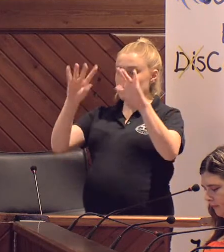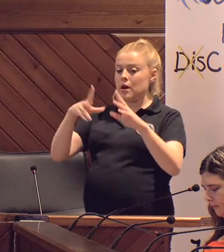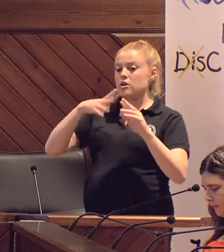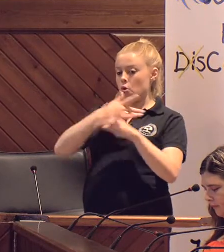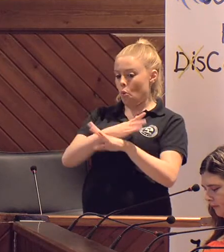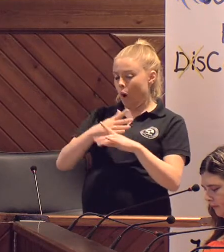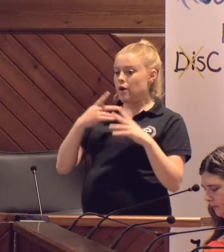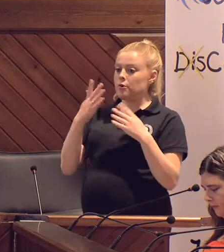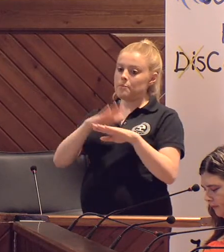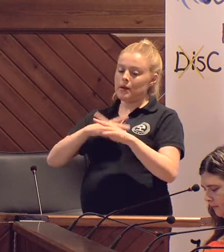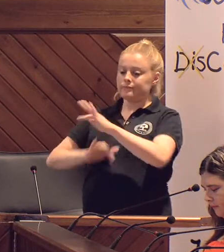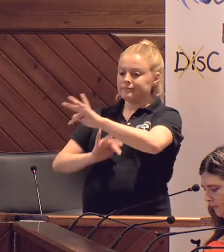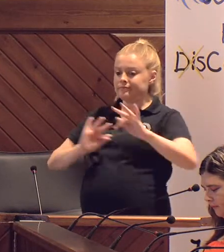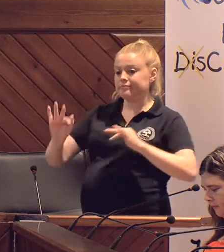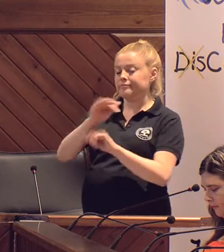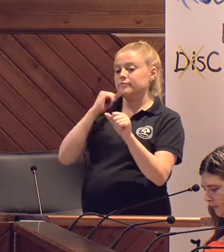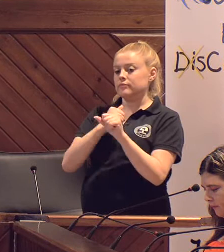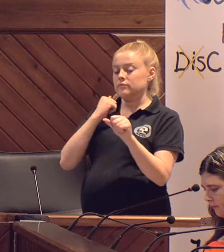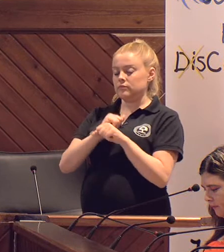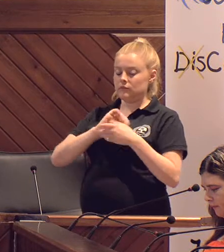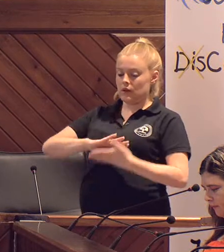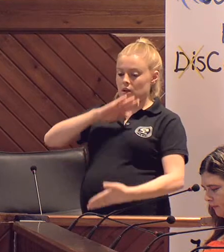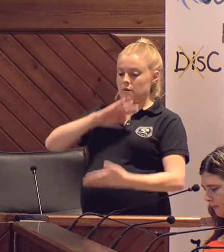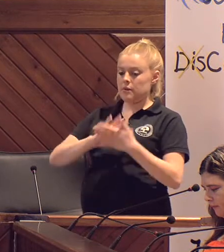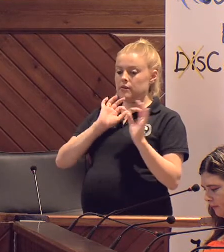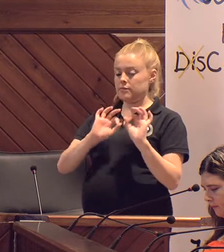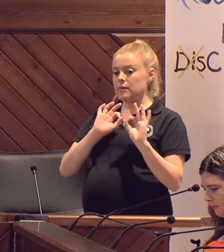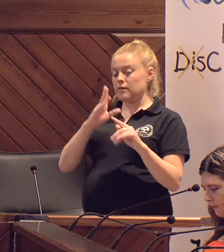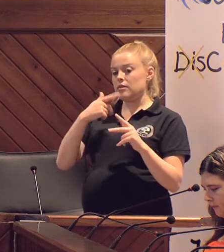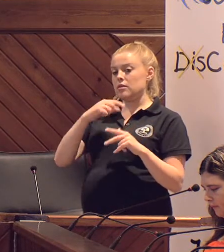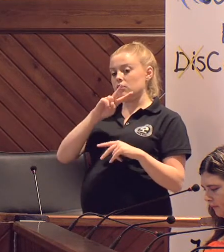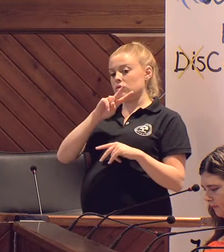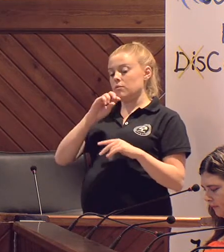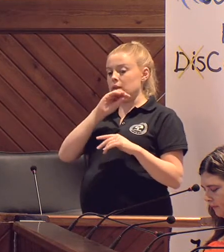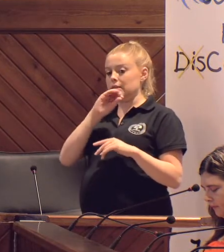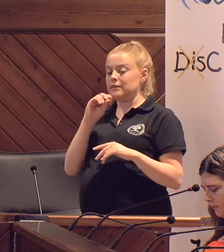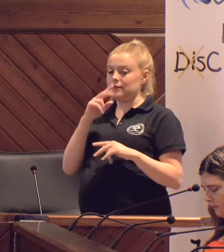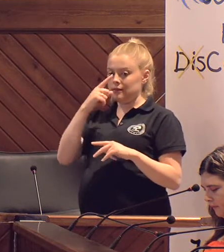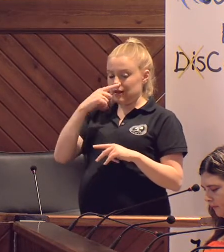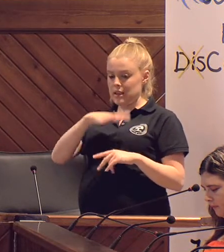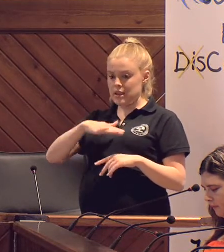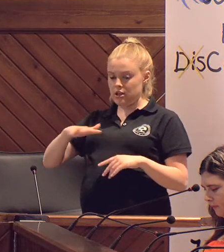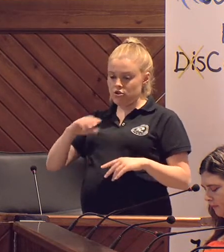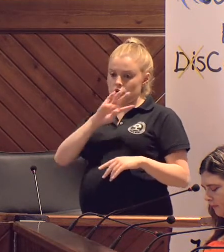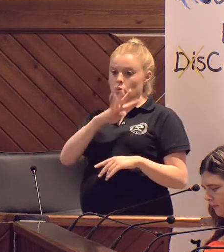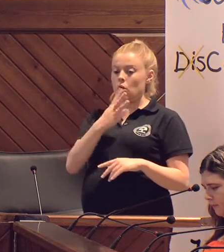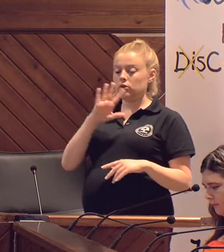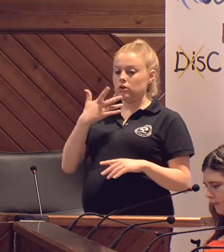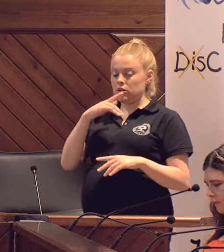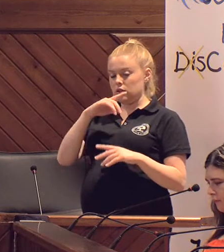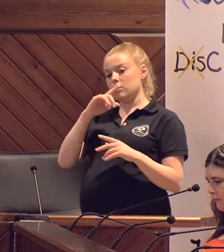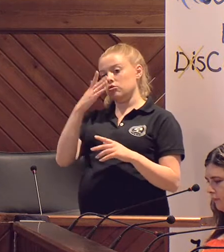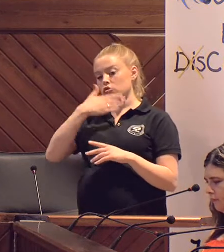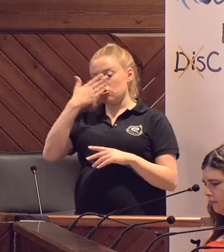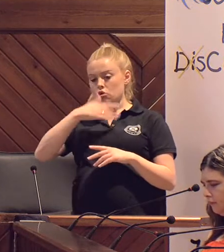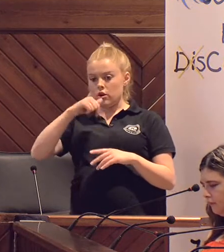Gincanas para trabajar la empatía hacia determinadas capacidades en las que han participado 220 alumnos de cuarto y quinto de primaria de los diferentes colegios de la